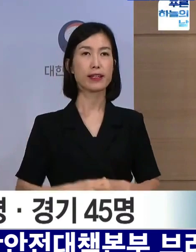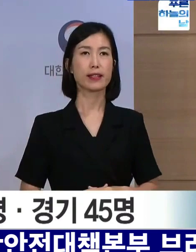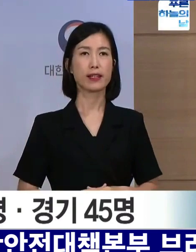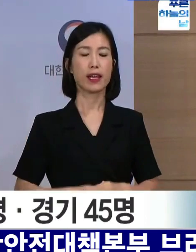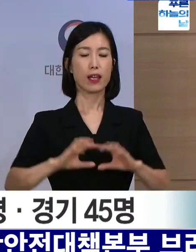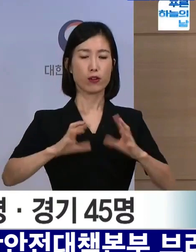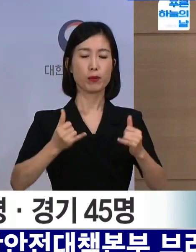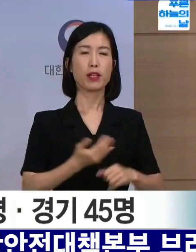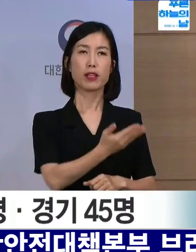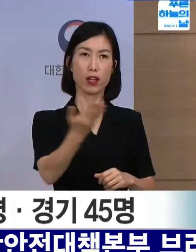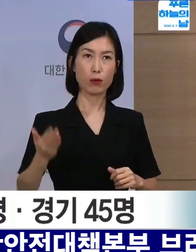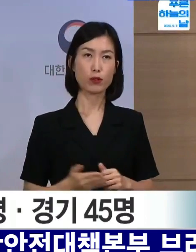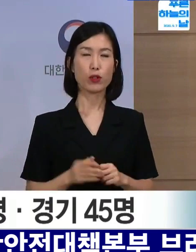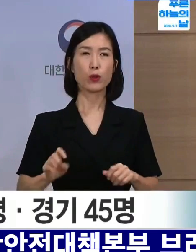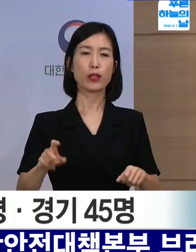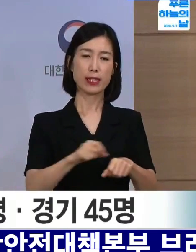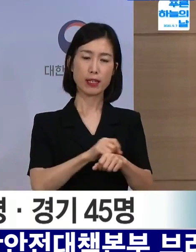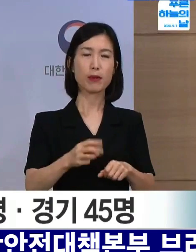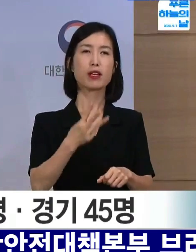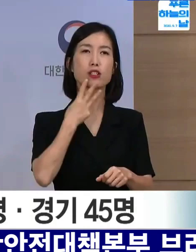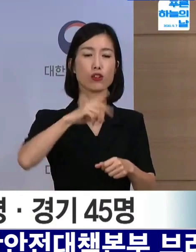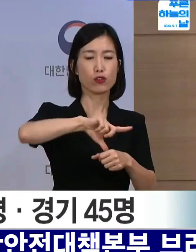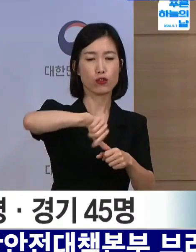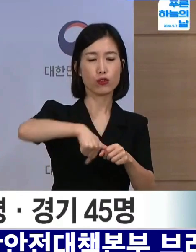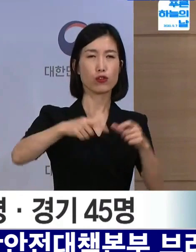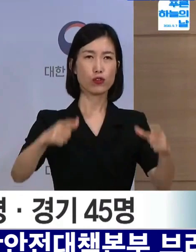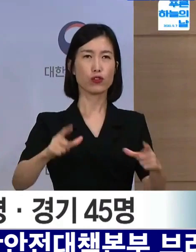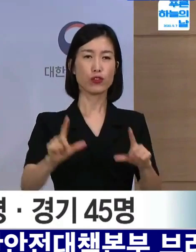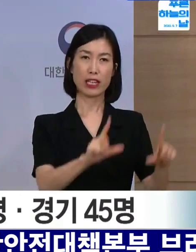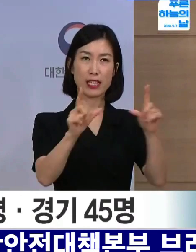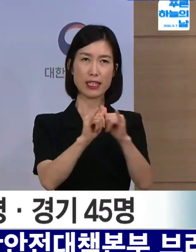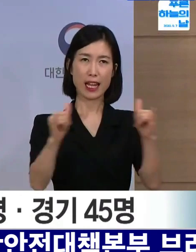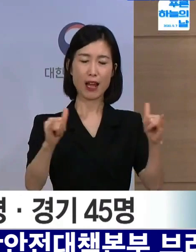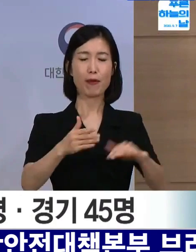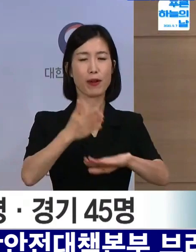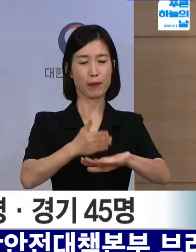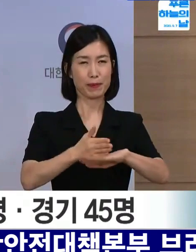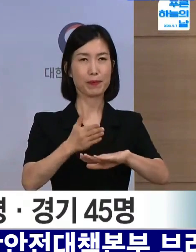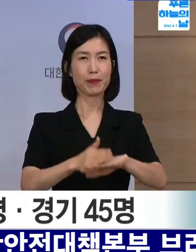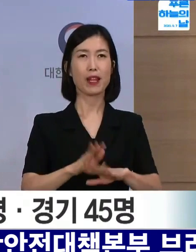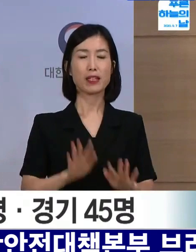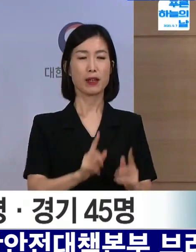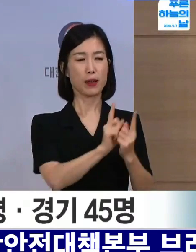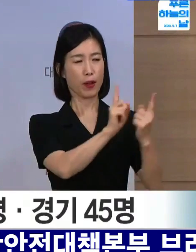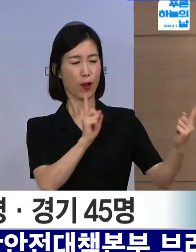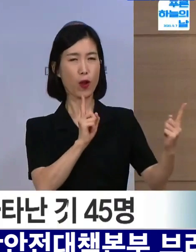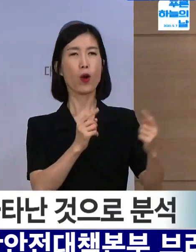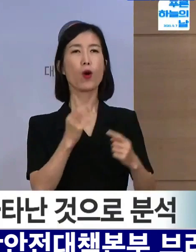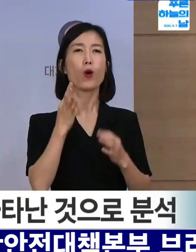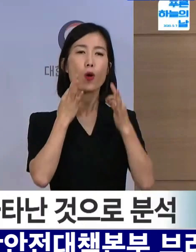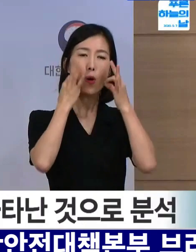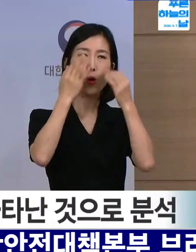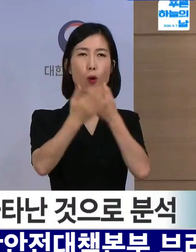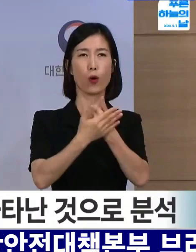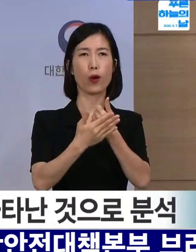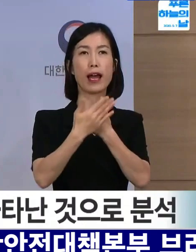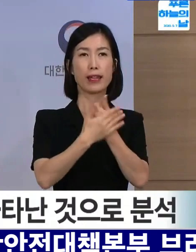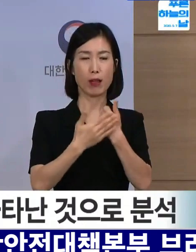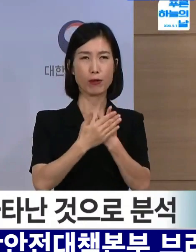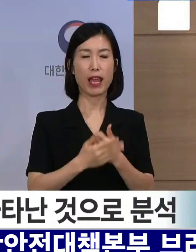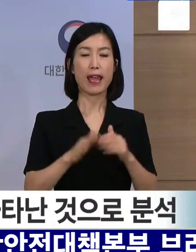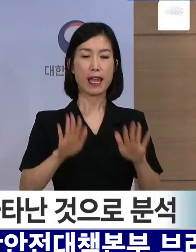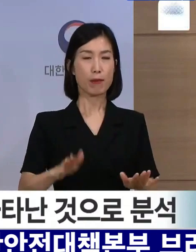국민 여러분 그리고 수도권 주민들의 노력에 감사드립니다. 사회적 거리 두기 노력에 힘입어 이번 주에도 계속